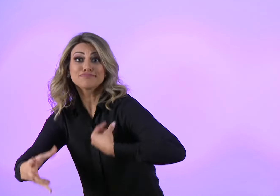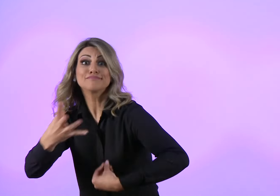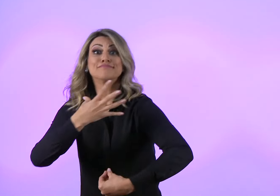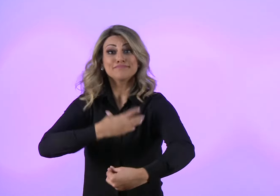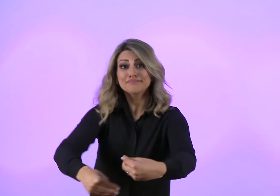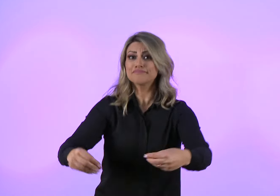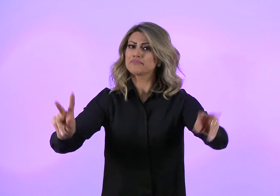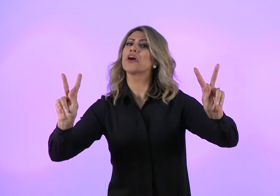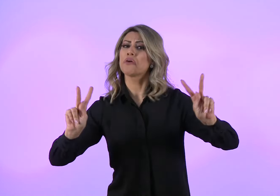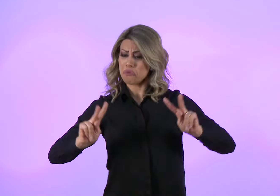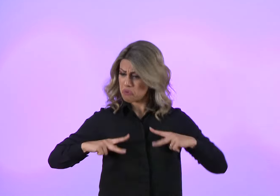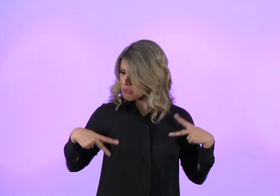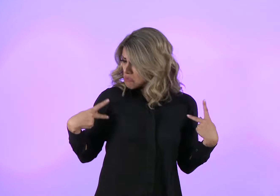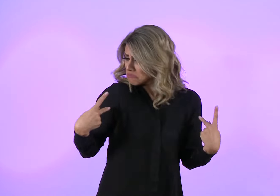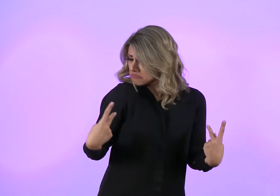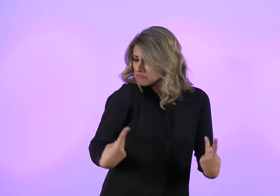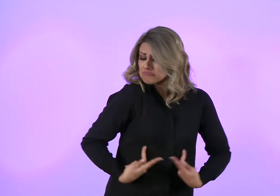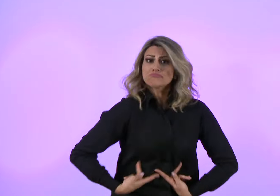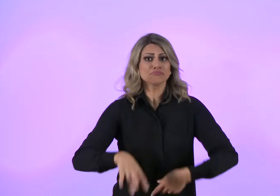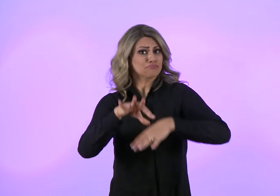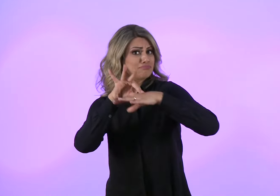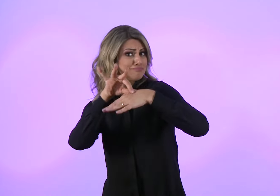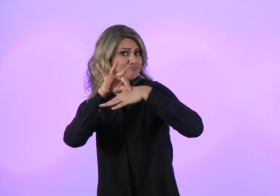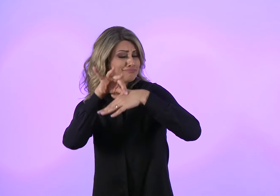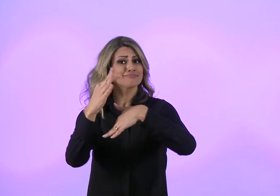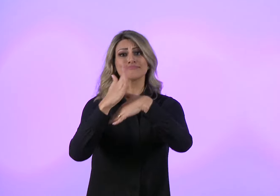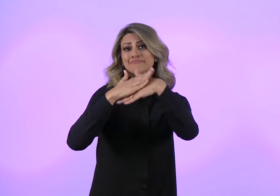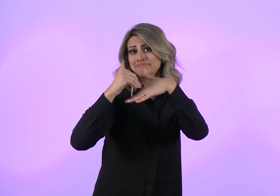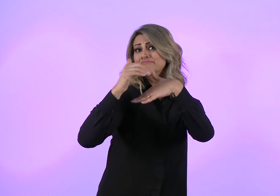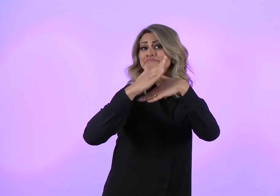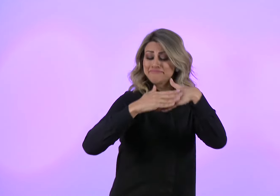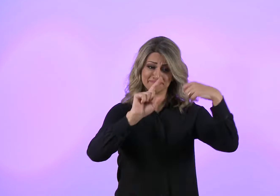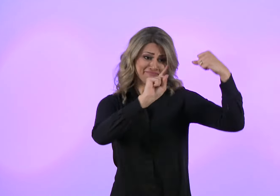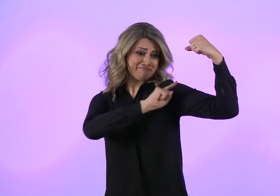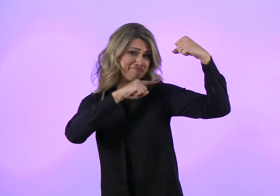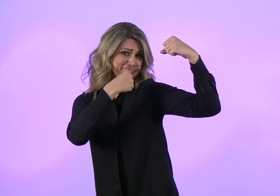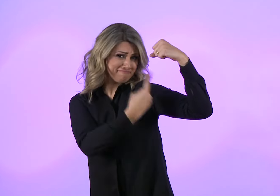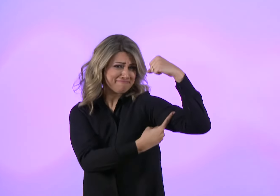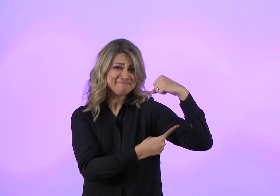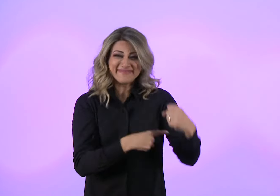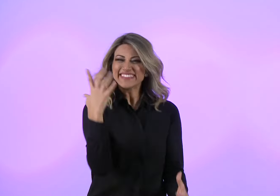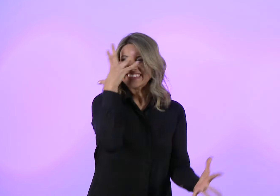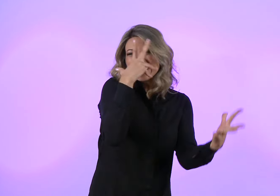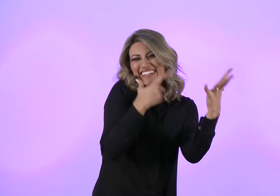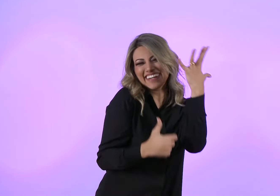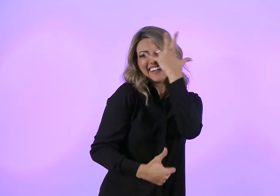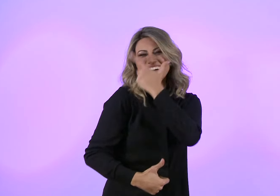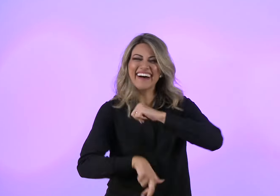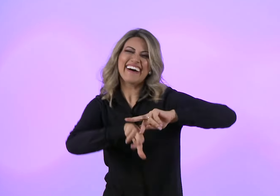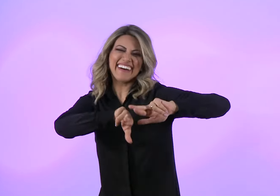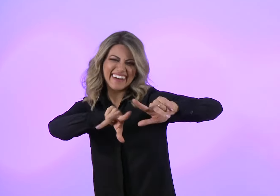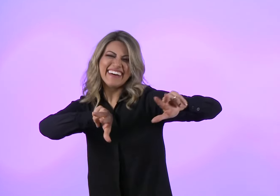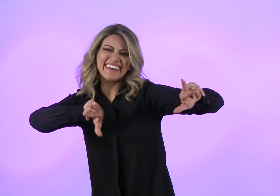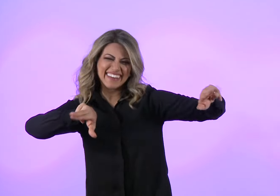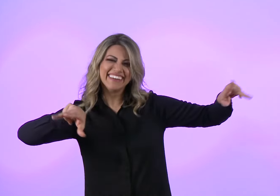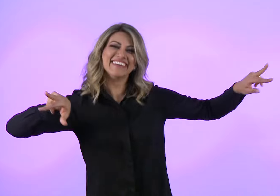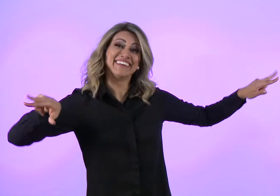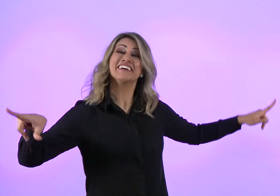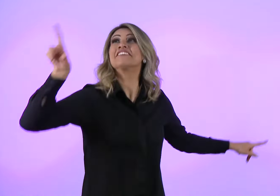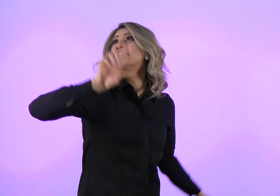humana, sou credor Fortaleza, sou beleza Pois Deus